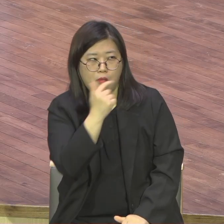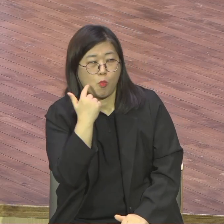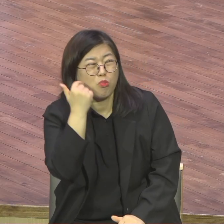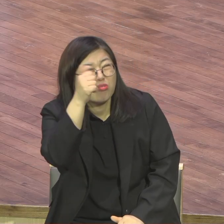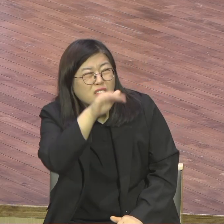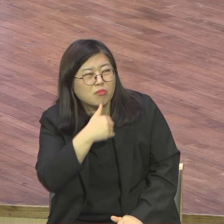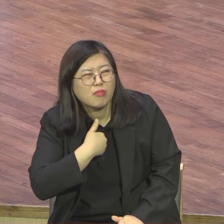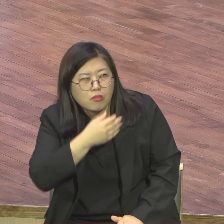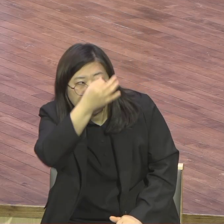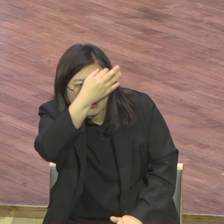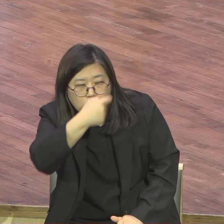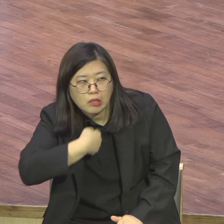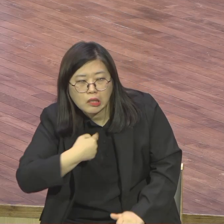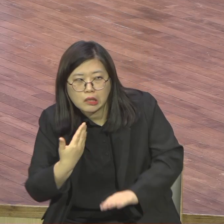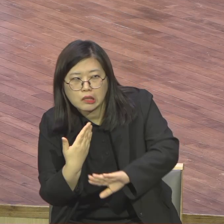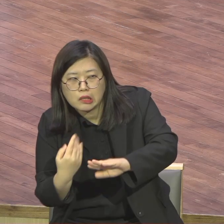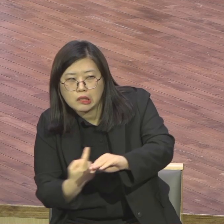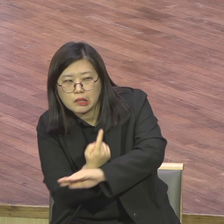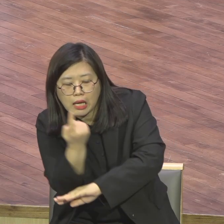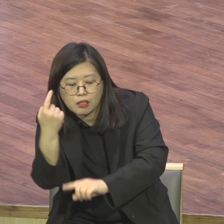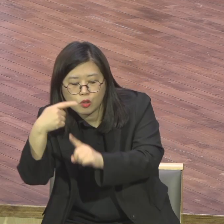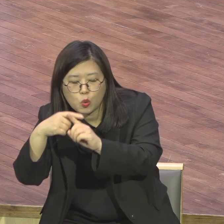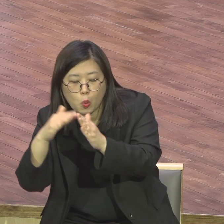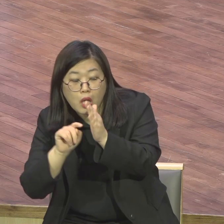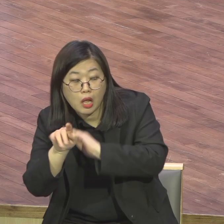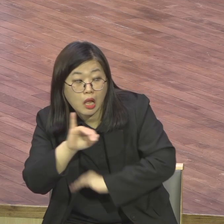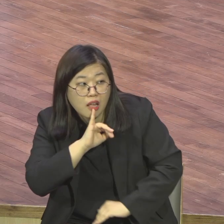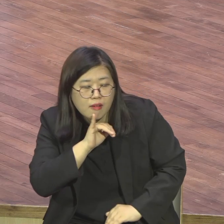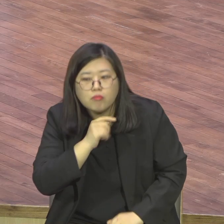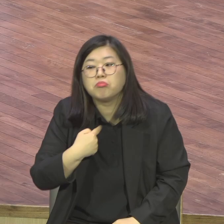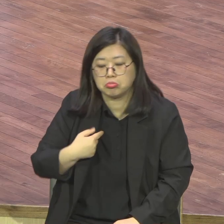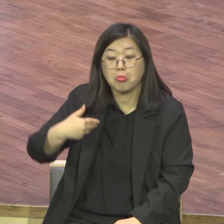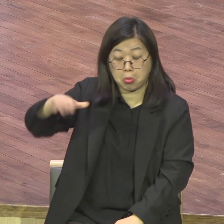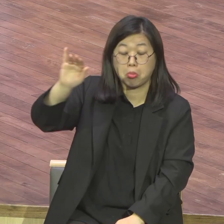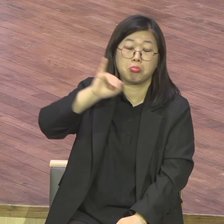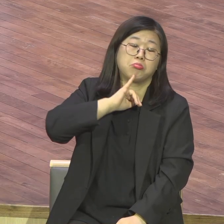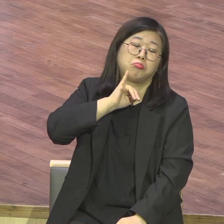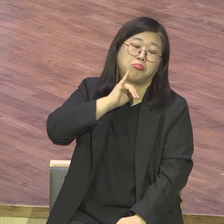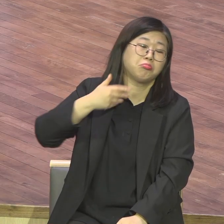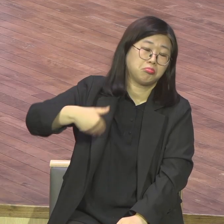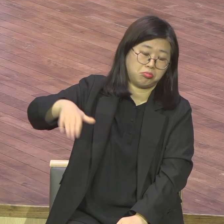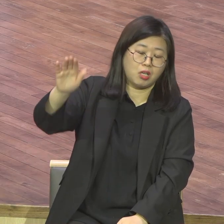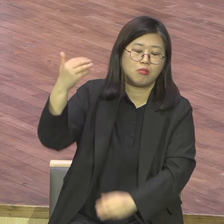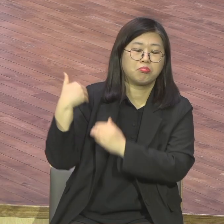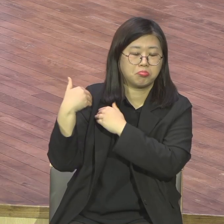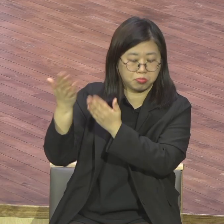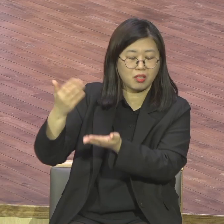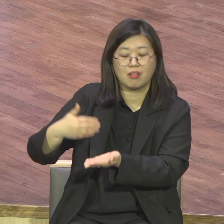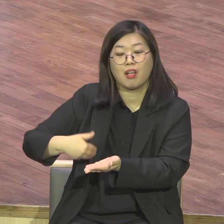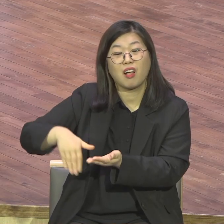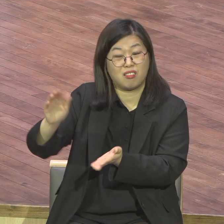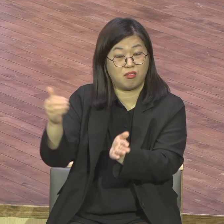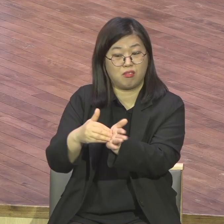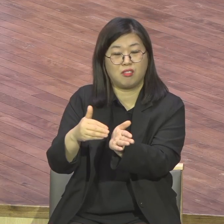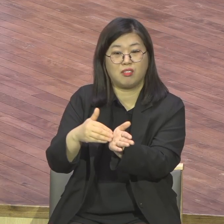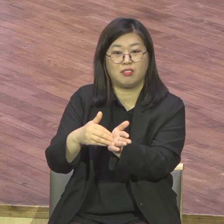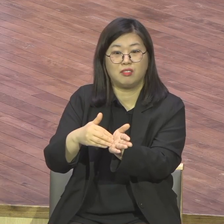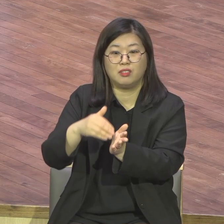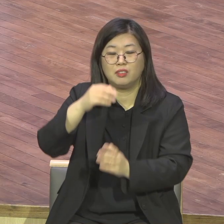않습니다. 하나님이 하람하고 안 하면 안 하는 거요. 그래서 나은 걸 아니까. 그래서 방송 전도 한다고.